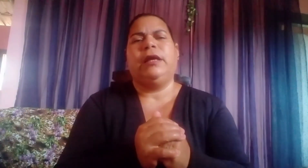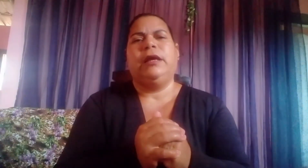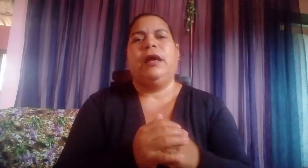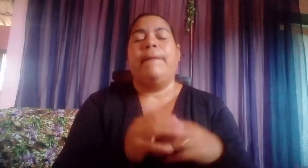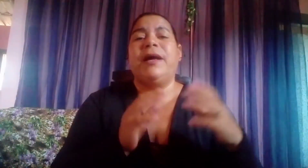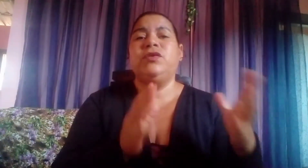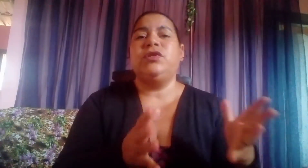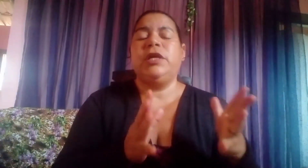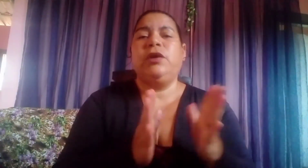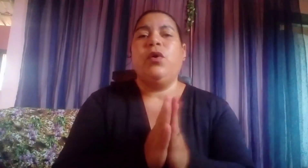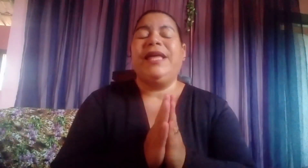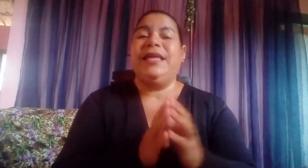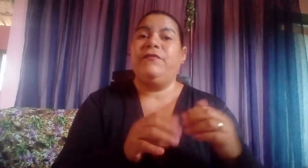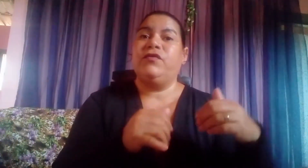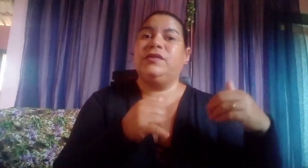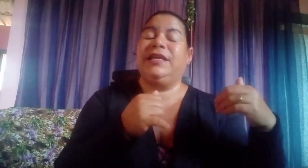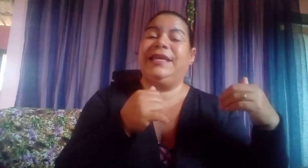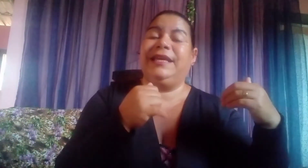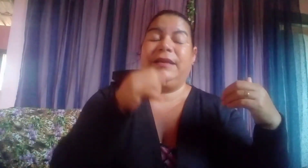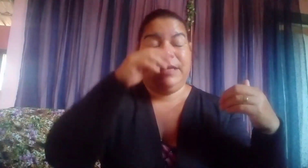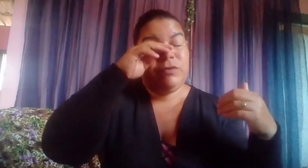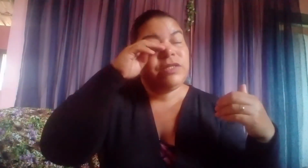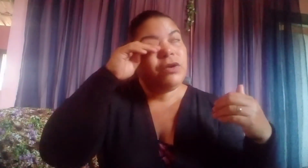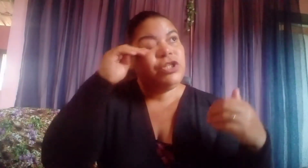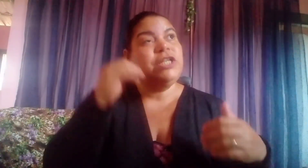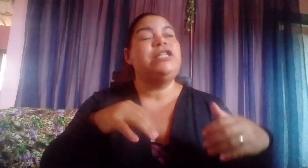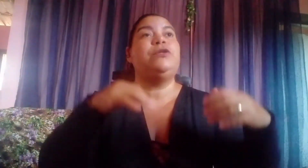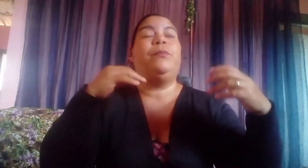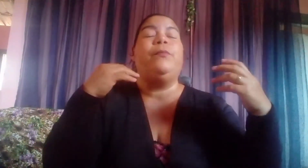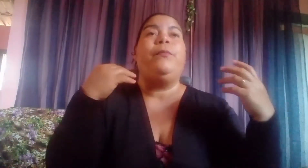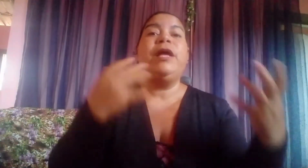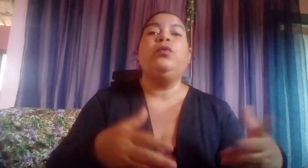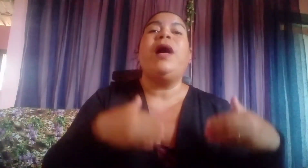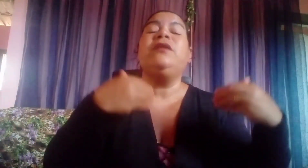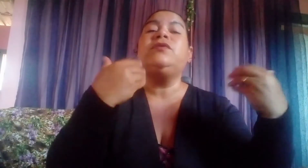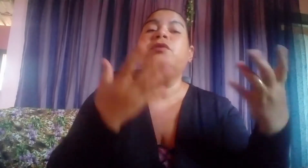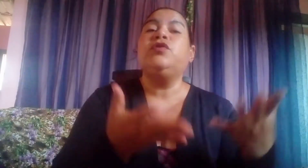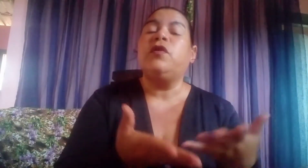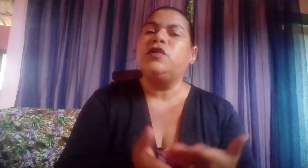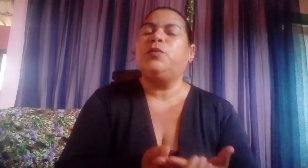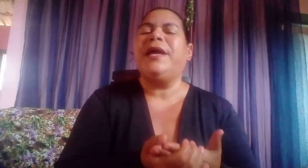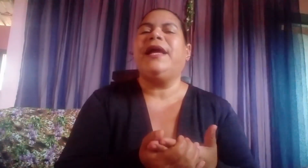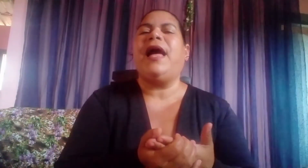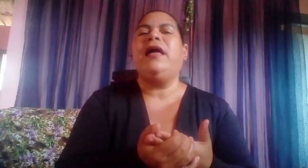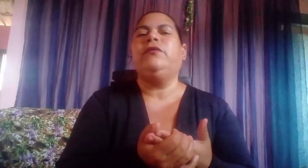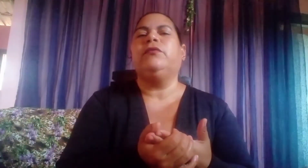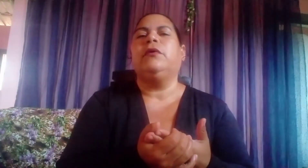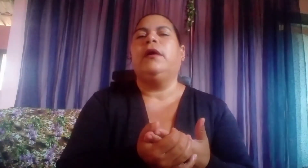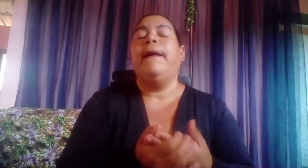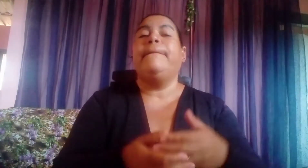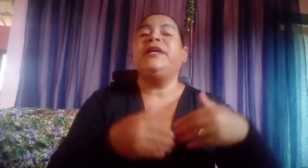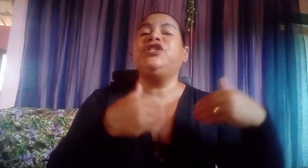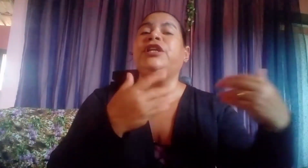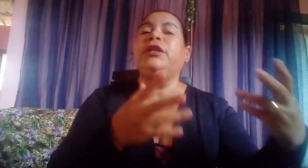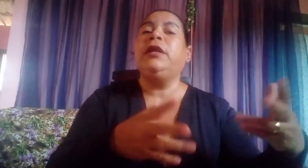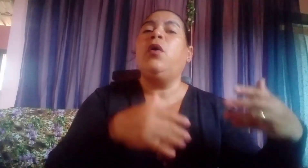Mas o Senhor quer que você... O Senhor diz. Perdoados são os vossos pecados. Mas que não